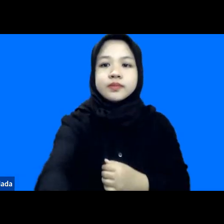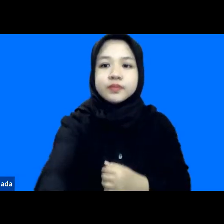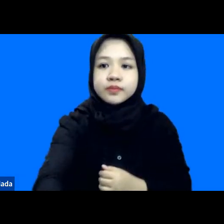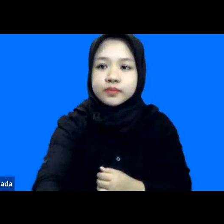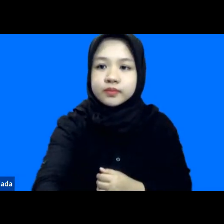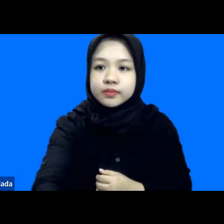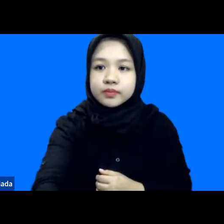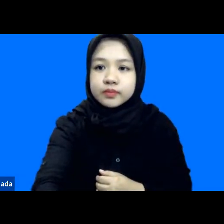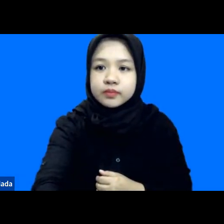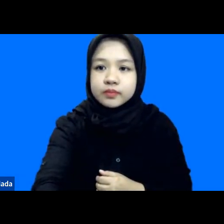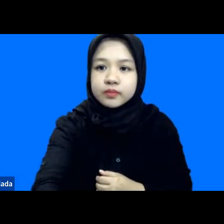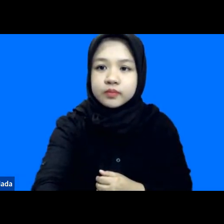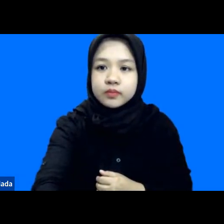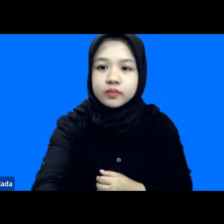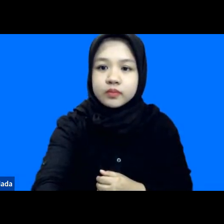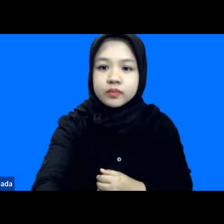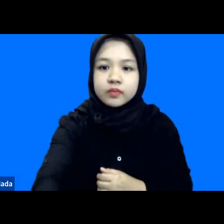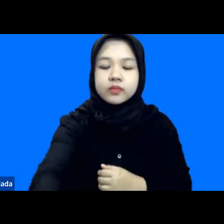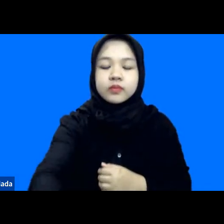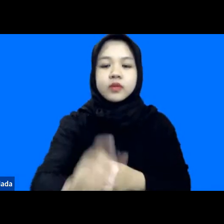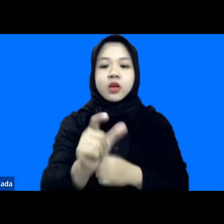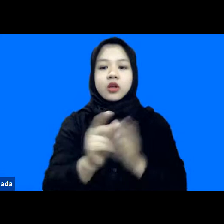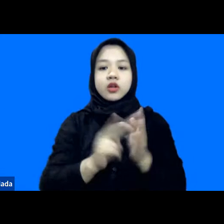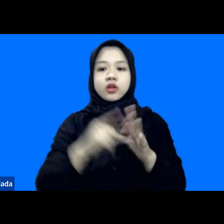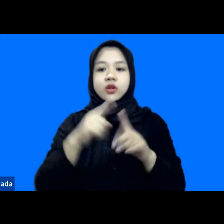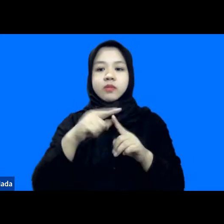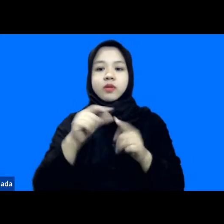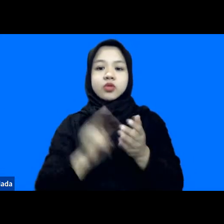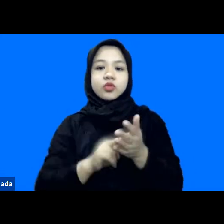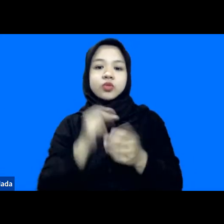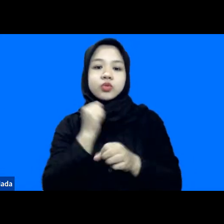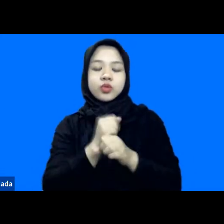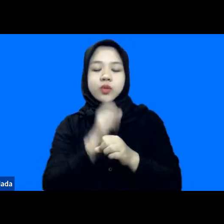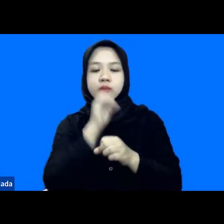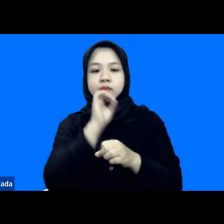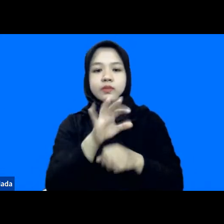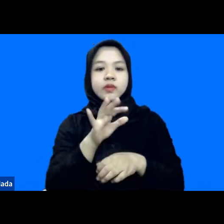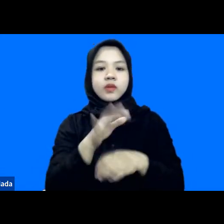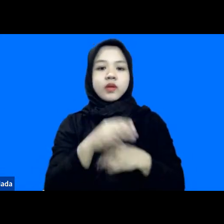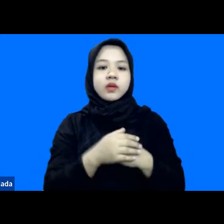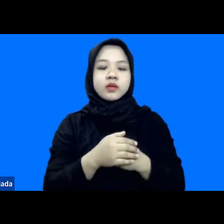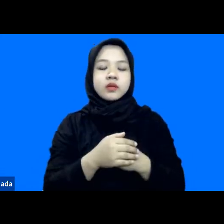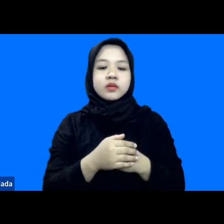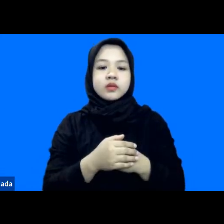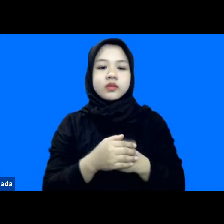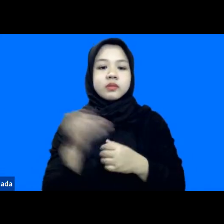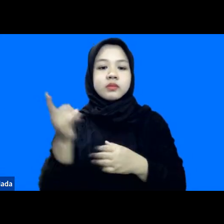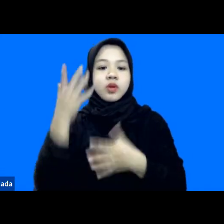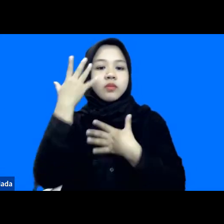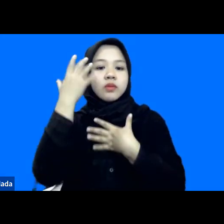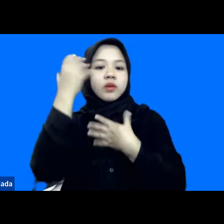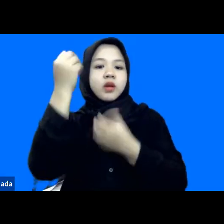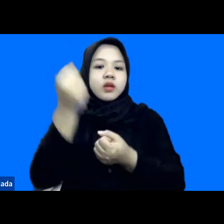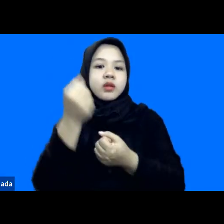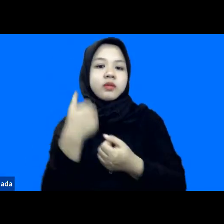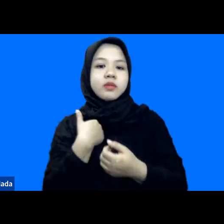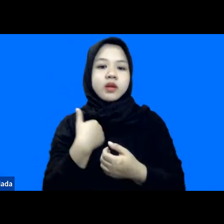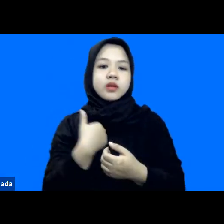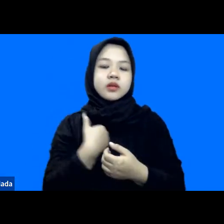ini ada tanggapan dari Mas Untung yang terkait adalah tanggapan beliau minimal terdapat empat